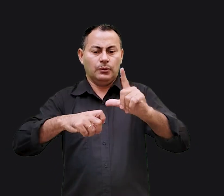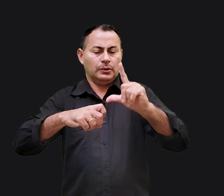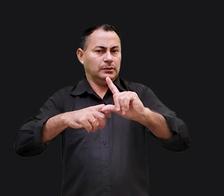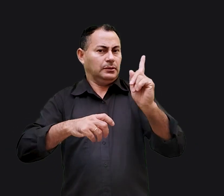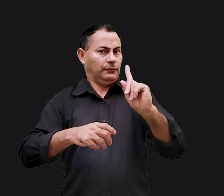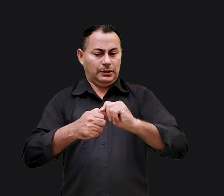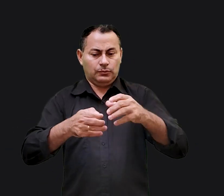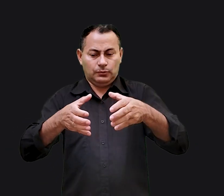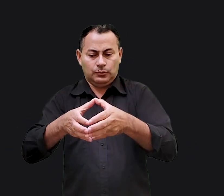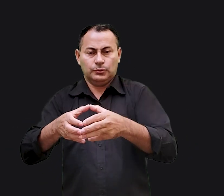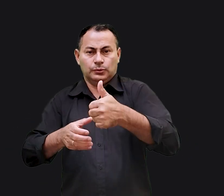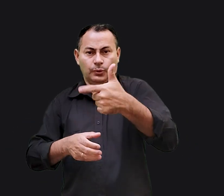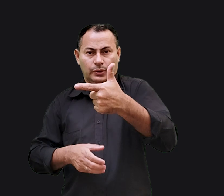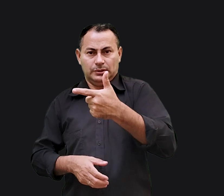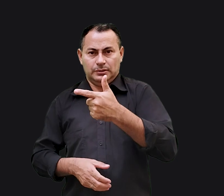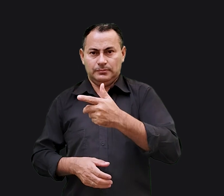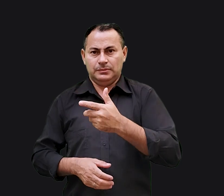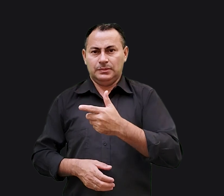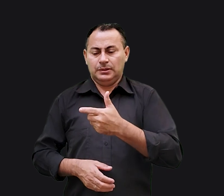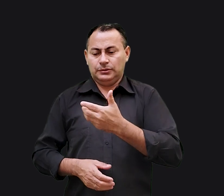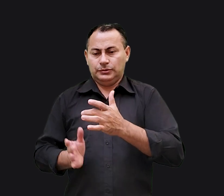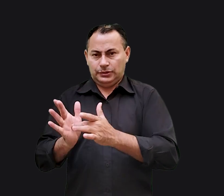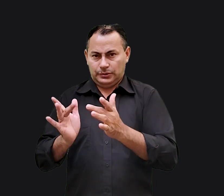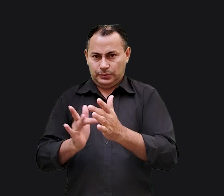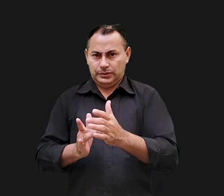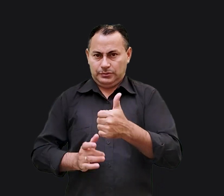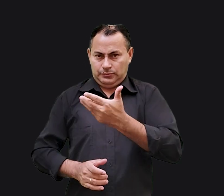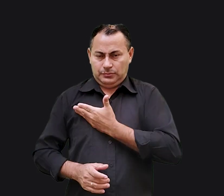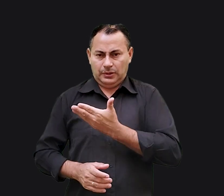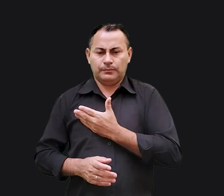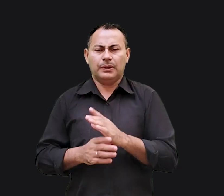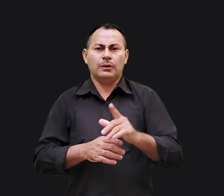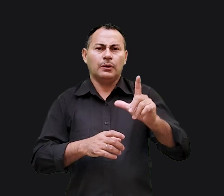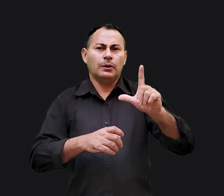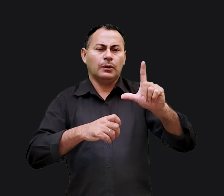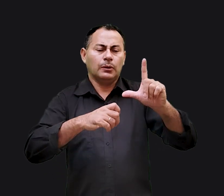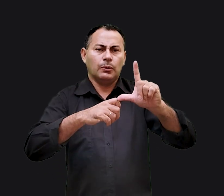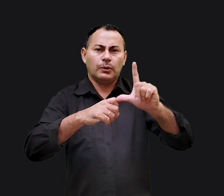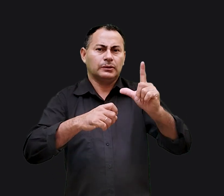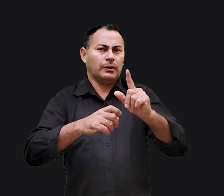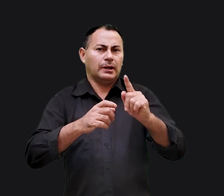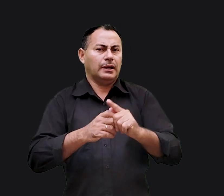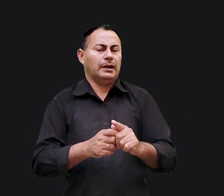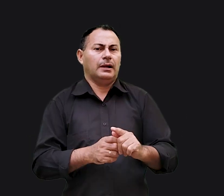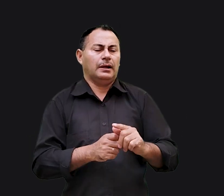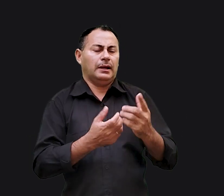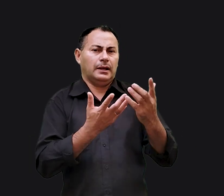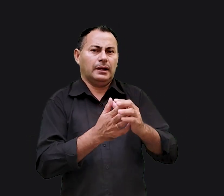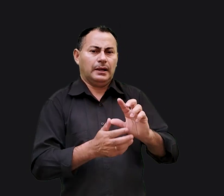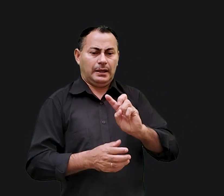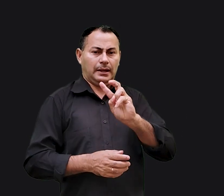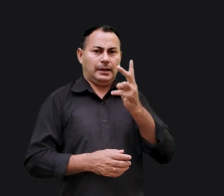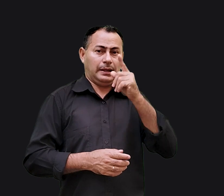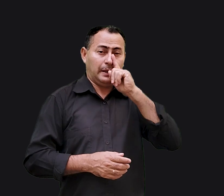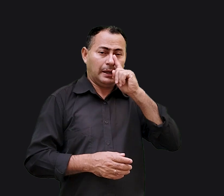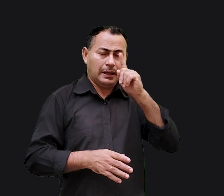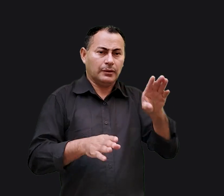doze apóstolos de Jesus. Na verdade, Lucas nem era judeu, era grego e dirigiu o seu Evangelho a um homem chamado Teófilo,